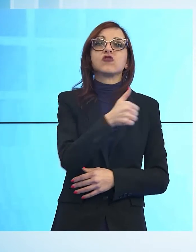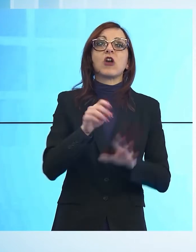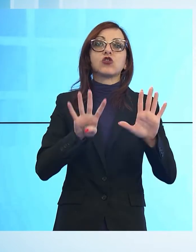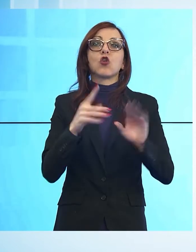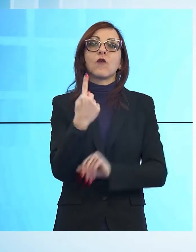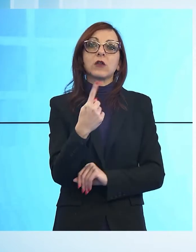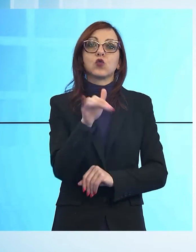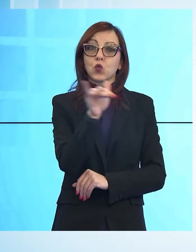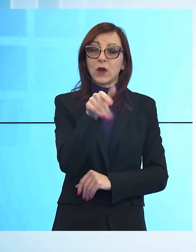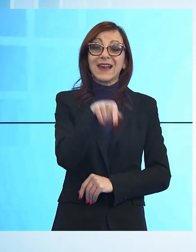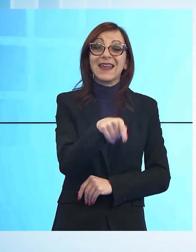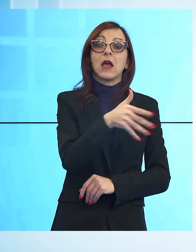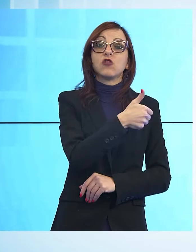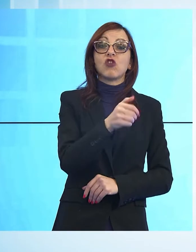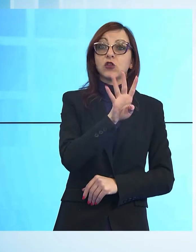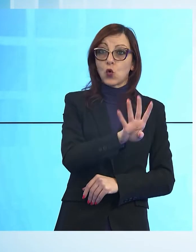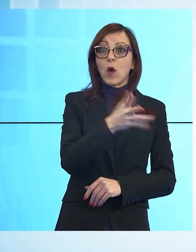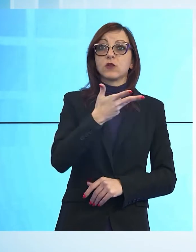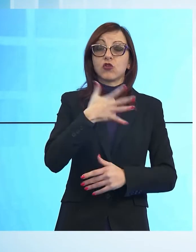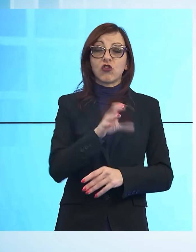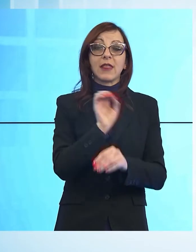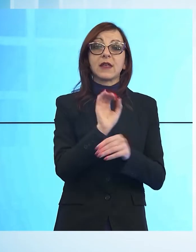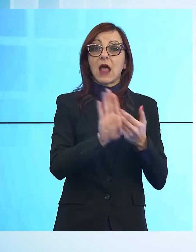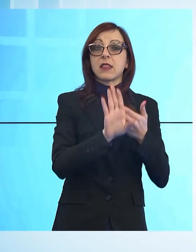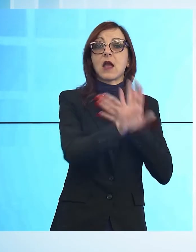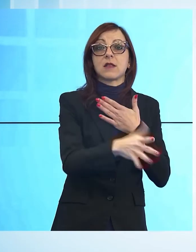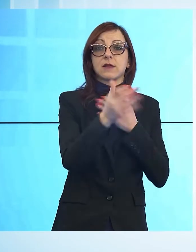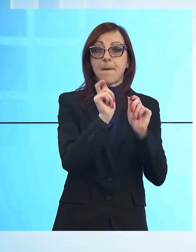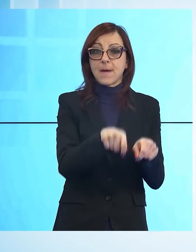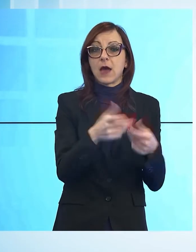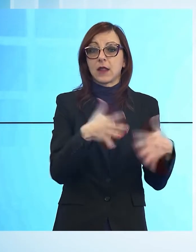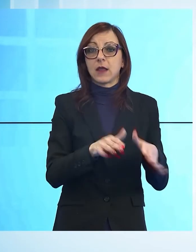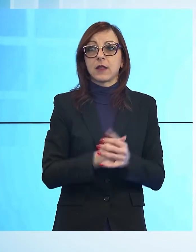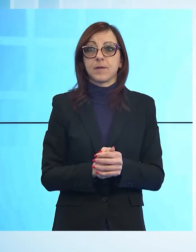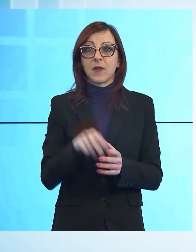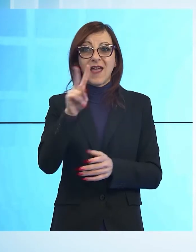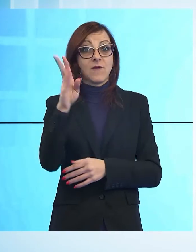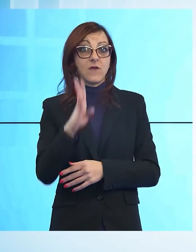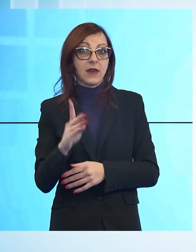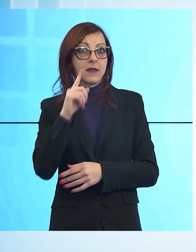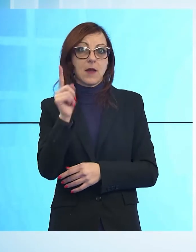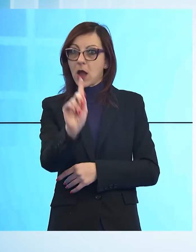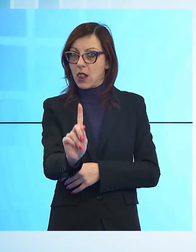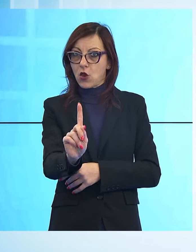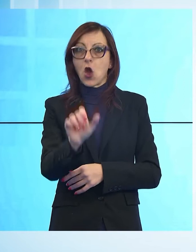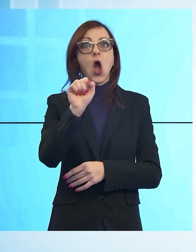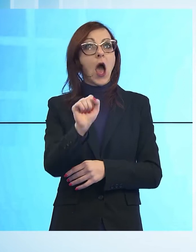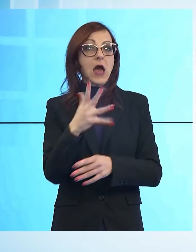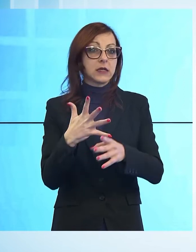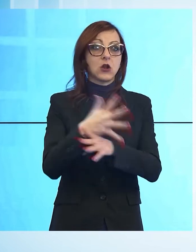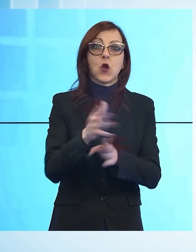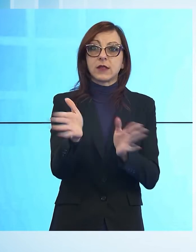per 104 di loro è già scattata la didattica a distanza. Non va meglio in Versilia. All'Artiglio non entrano in classe